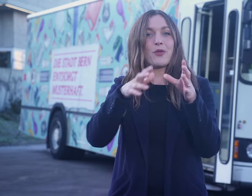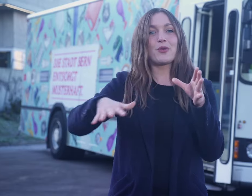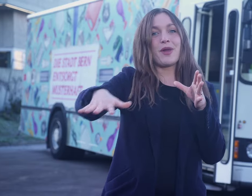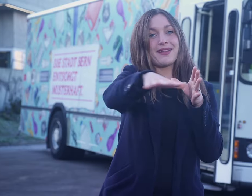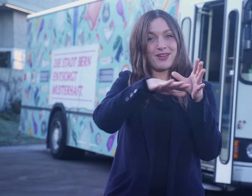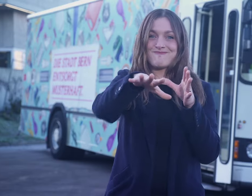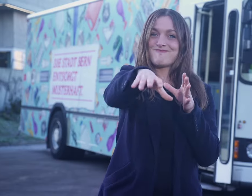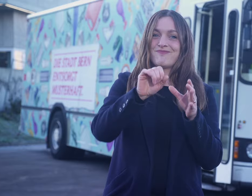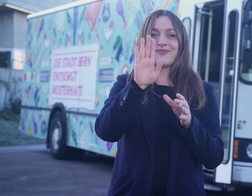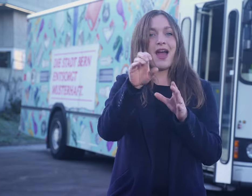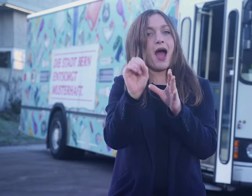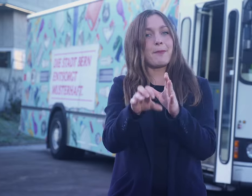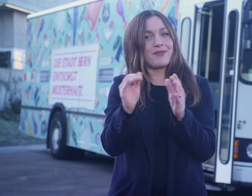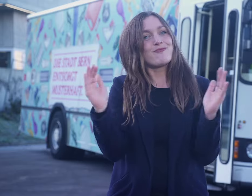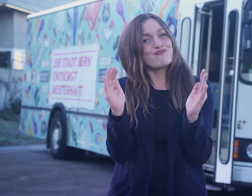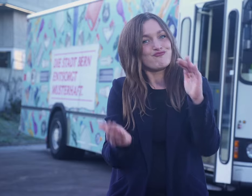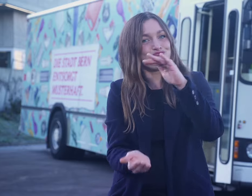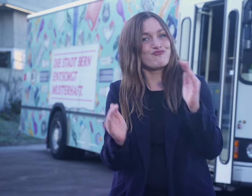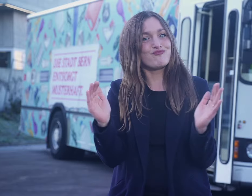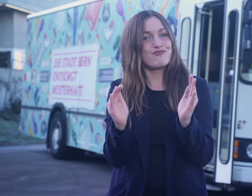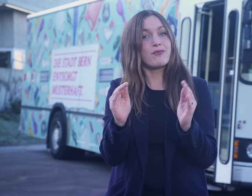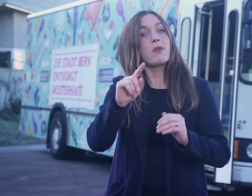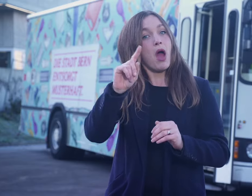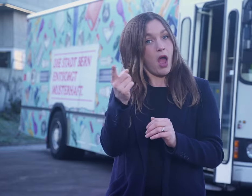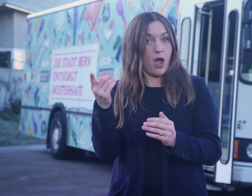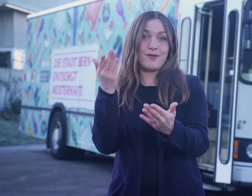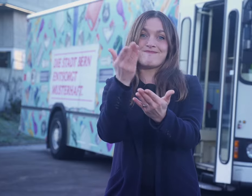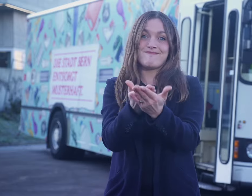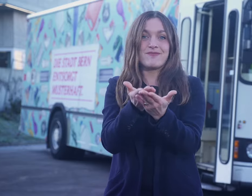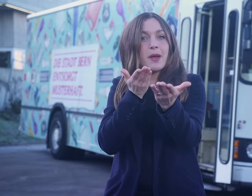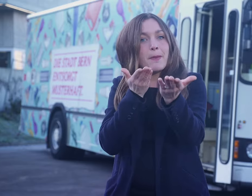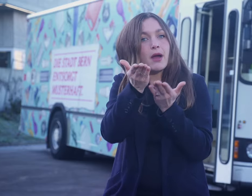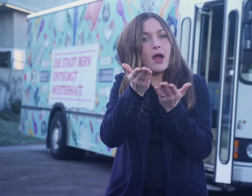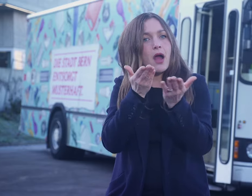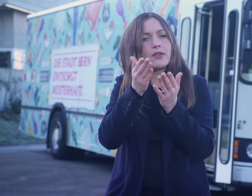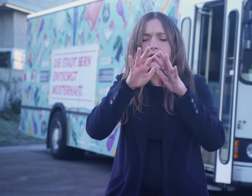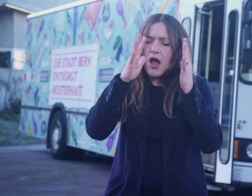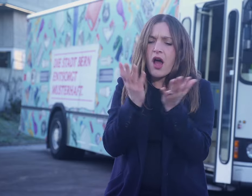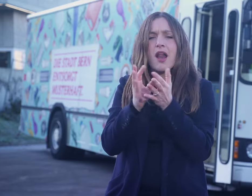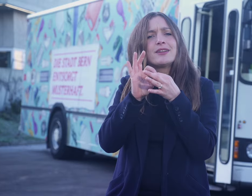Quartier, nimmt kleine Abfallmengen entgegen und berät Sie kompetent in allen Entsorgungsfragen.